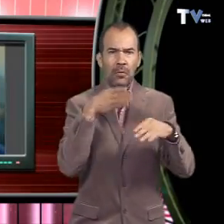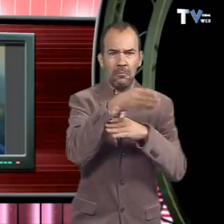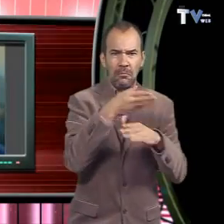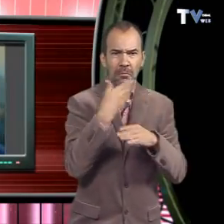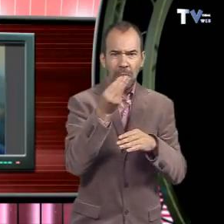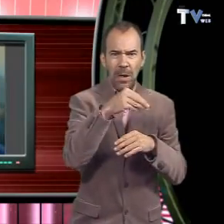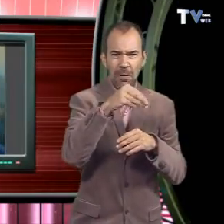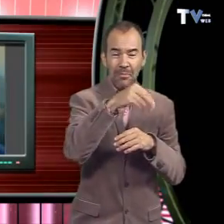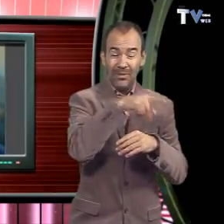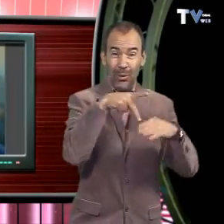pagar el deute.